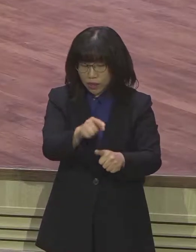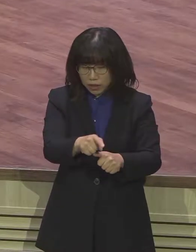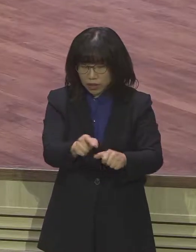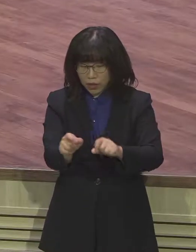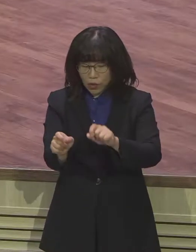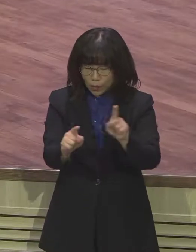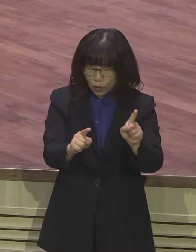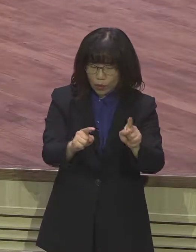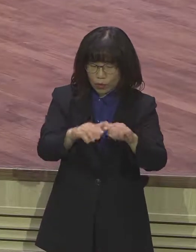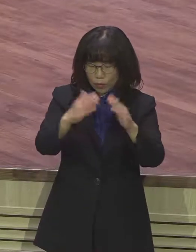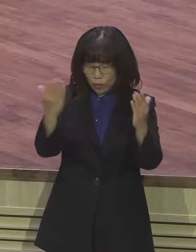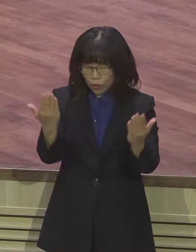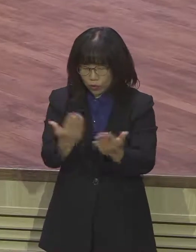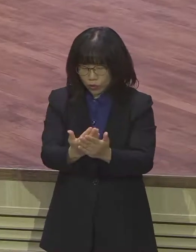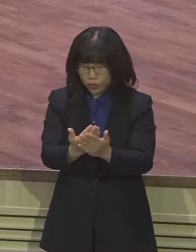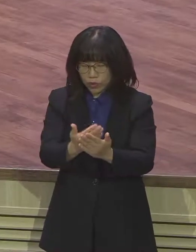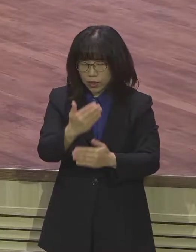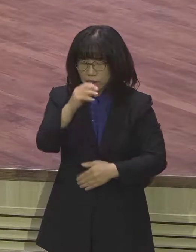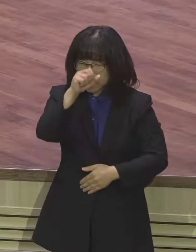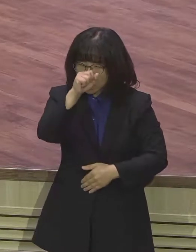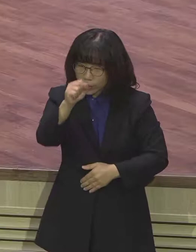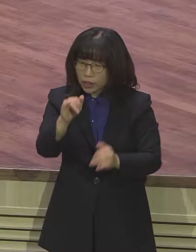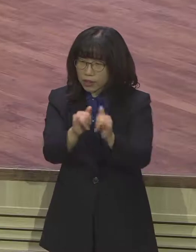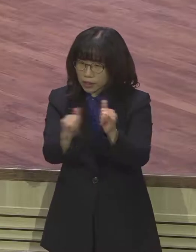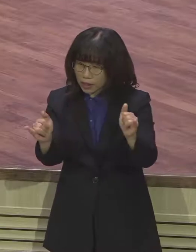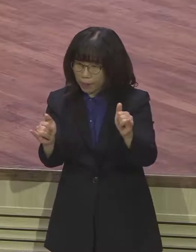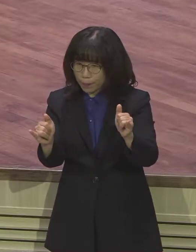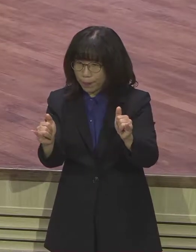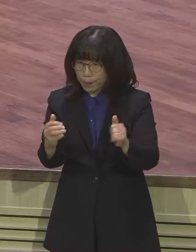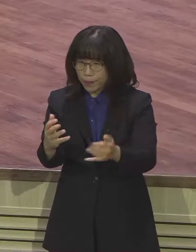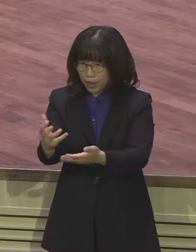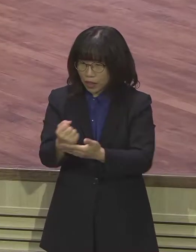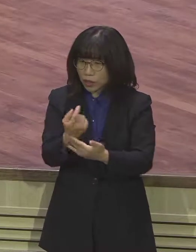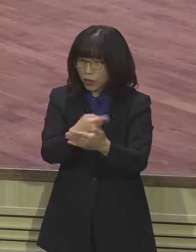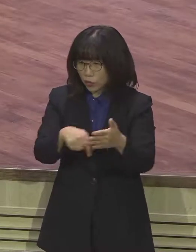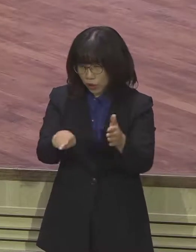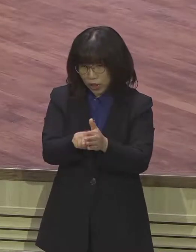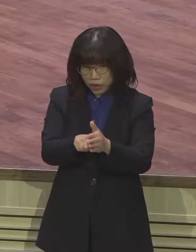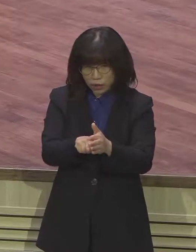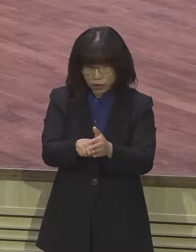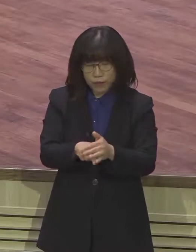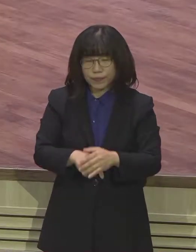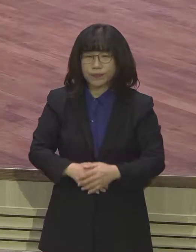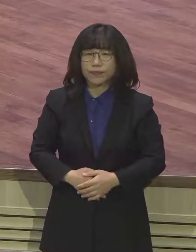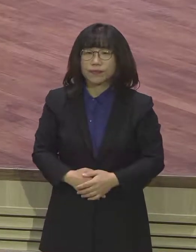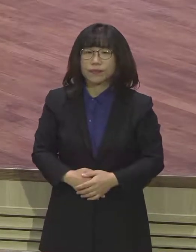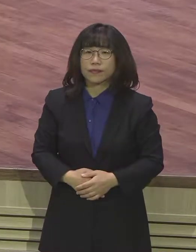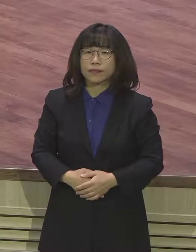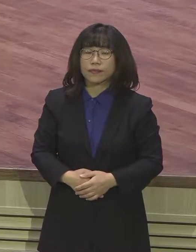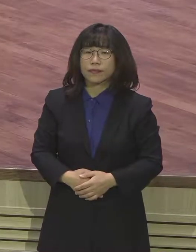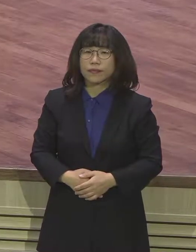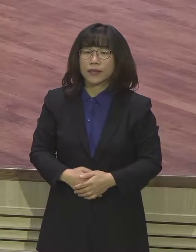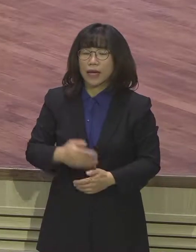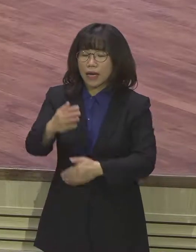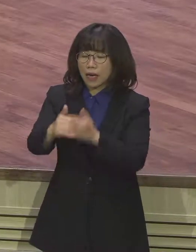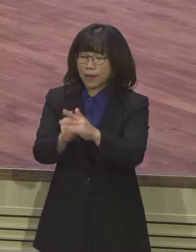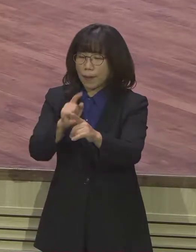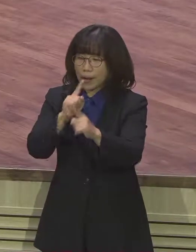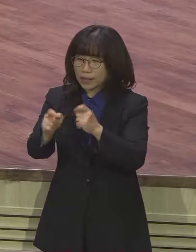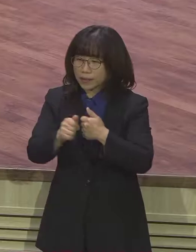능력을 갖추게 하려 함이라 우리 인생의 다림줄이 되는 하나님 말씀을 따라갈 때 바로 그 말씀이